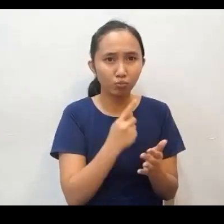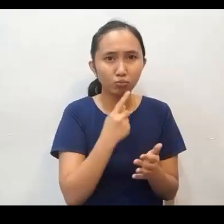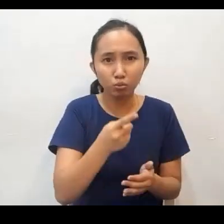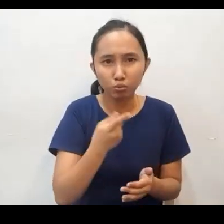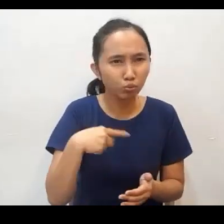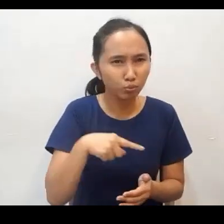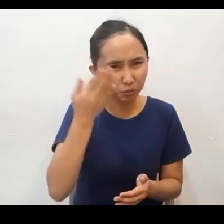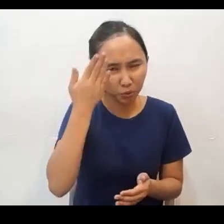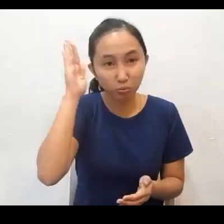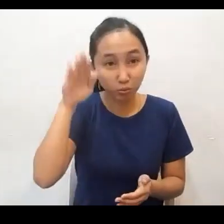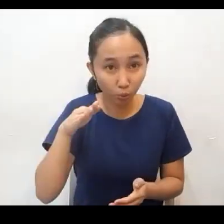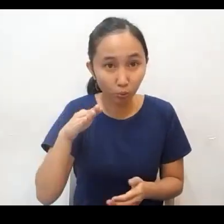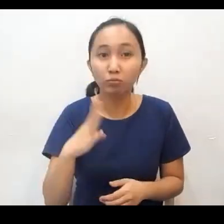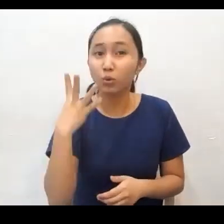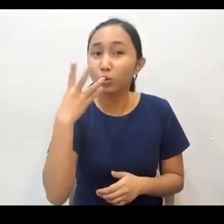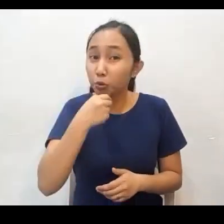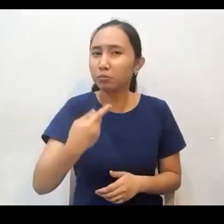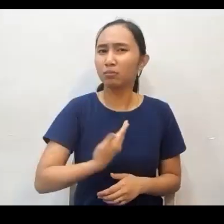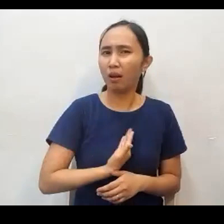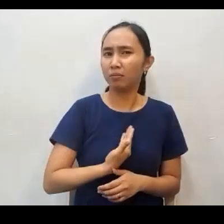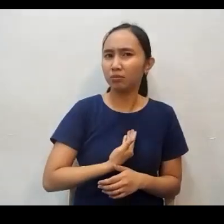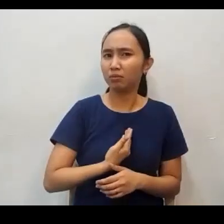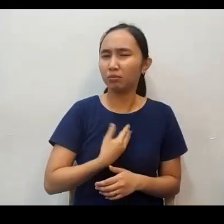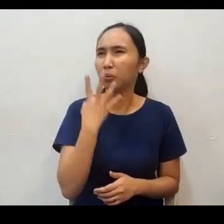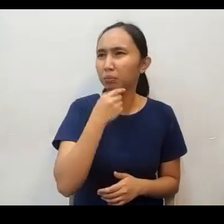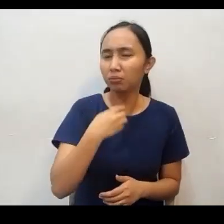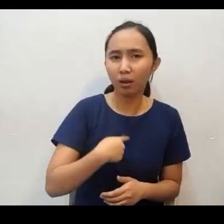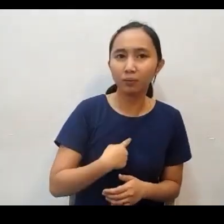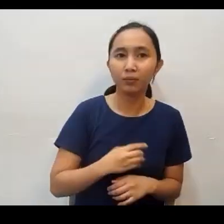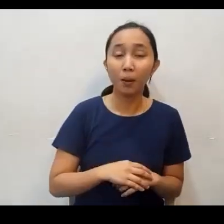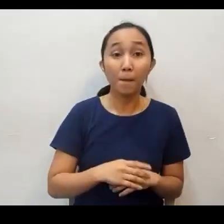Kaya kapag wala po tayong pera hindi natin kilala kung sino tayo